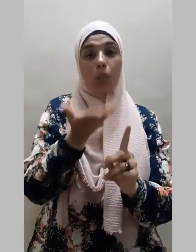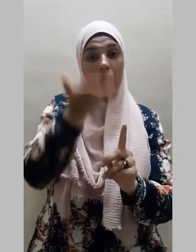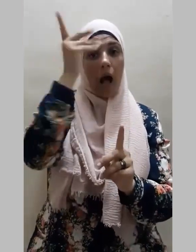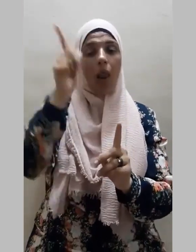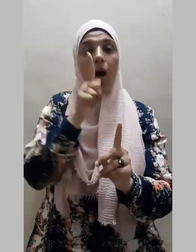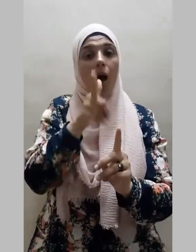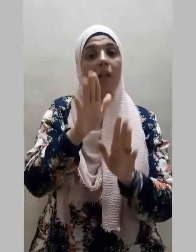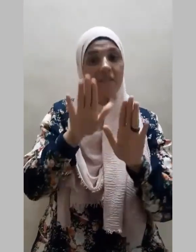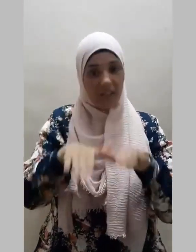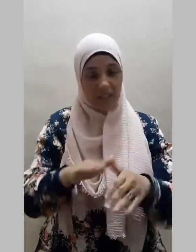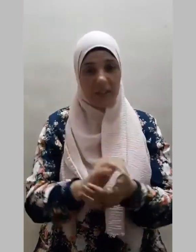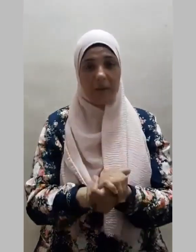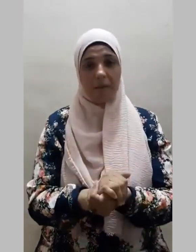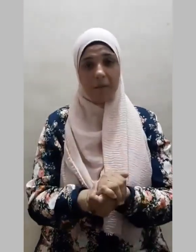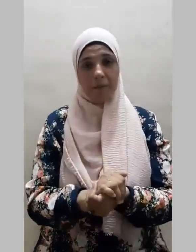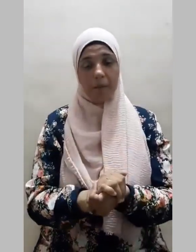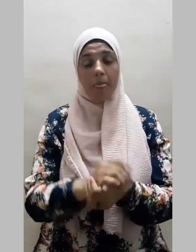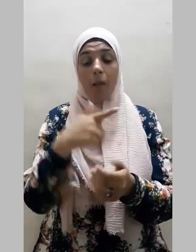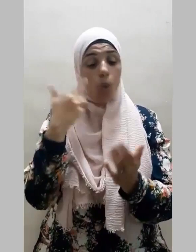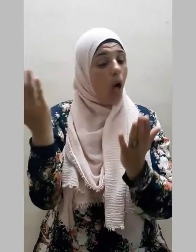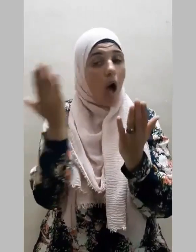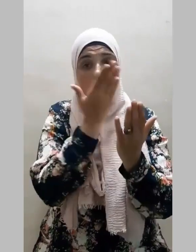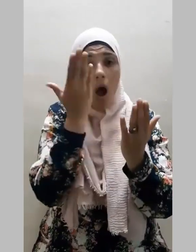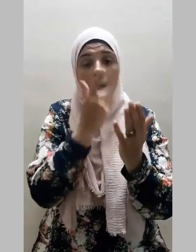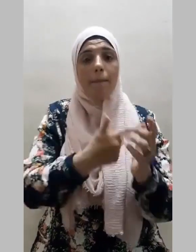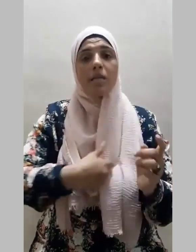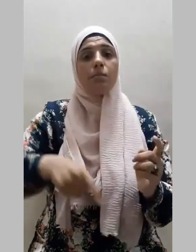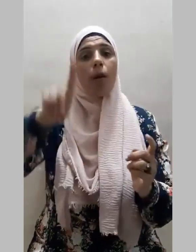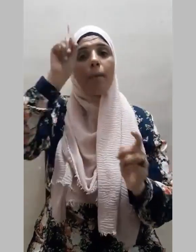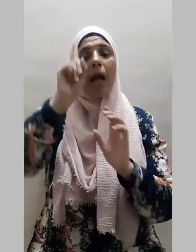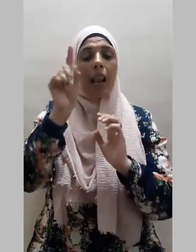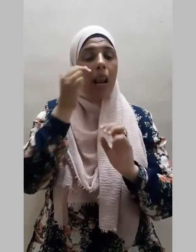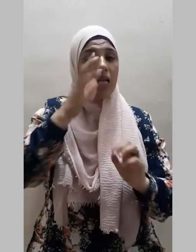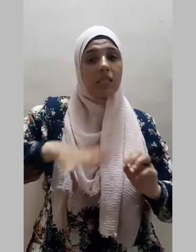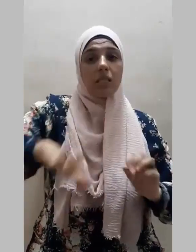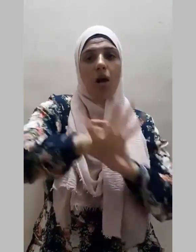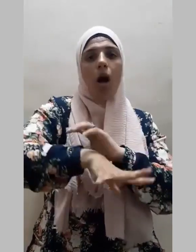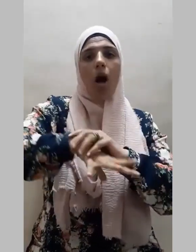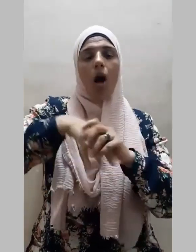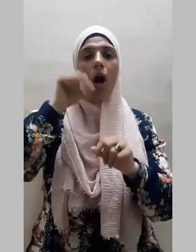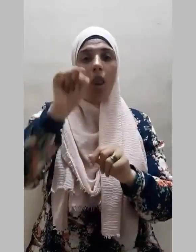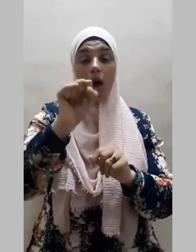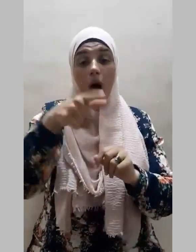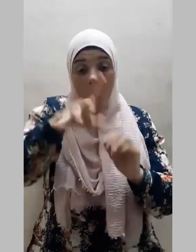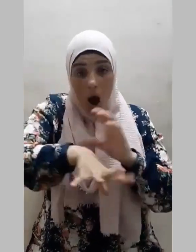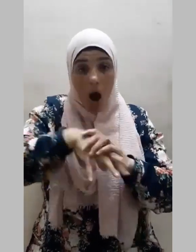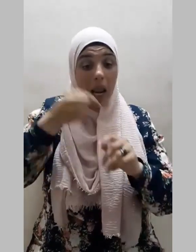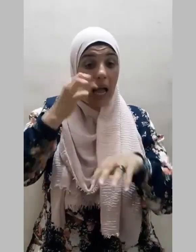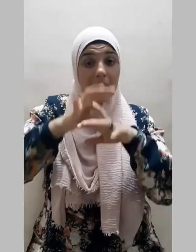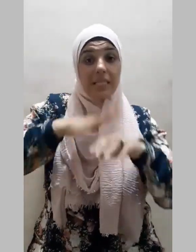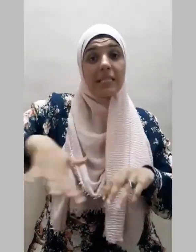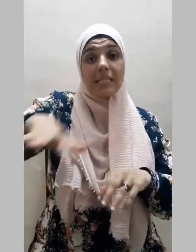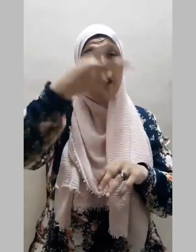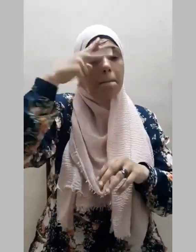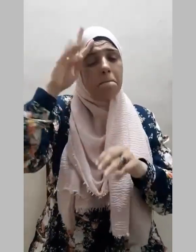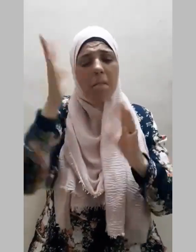وتعالى اقرأ باسم ربك الذي خلق خلق الإنسان من علق